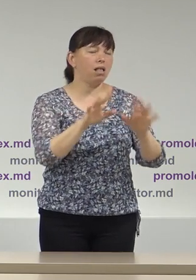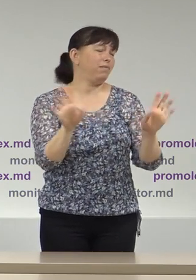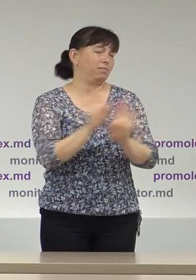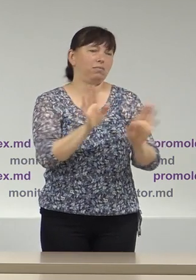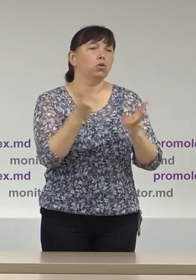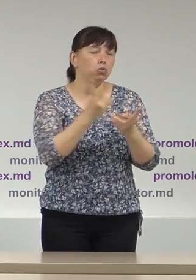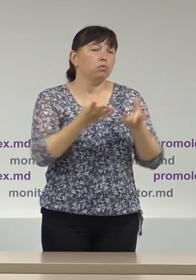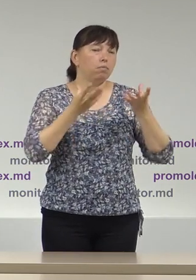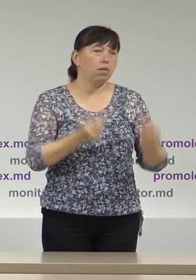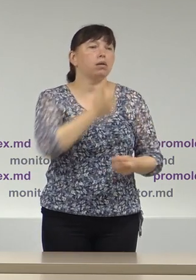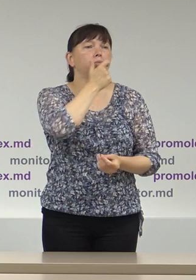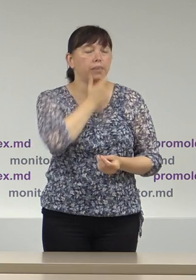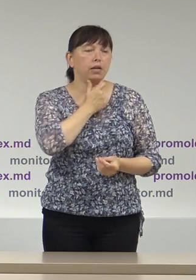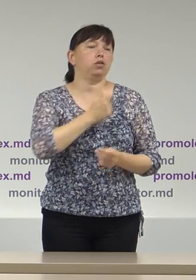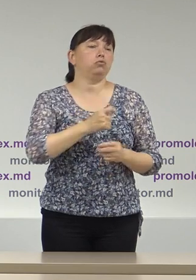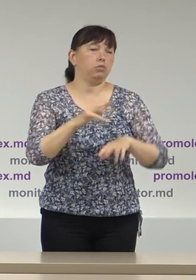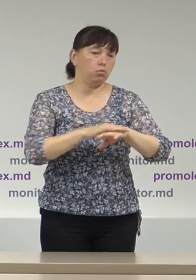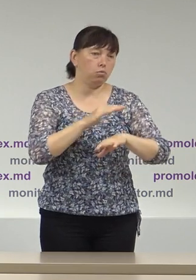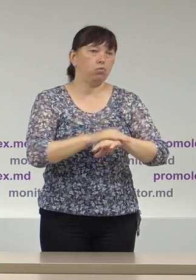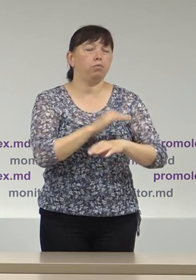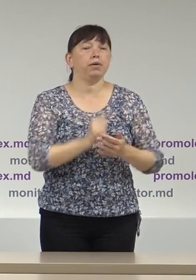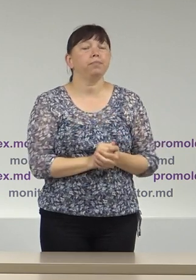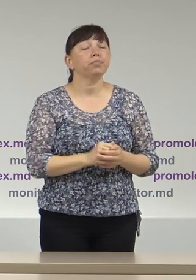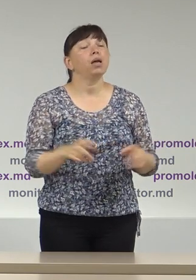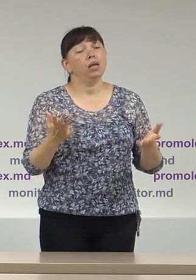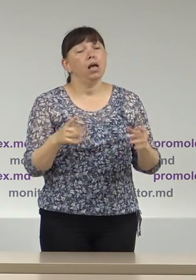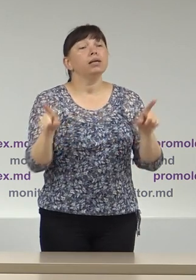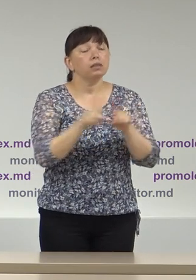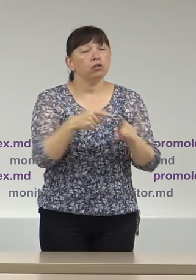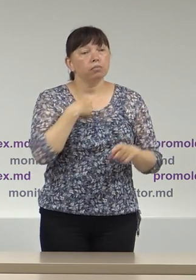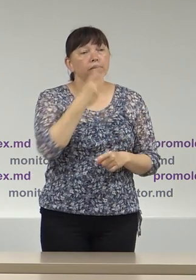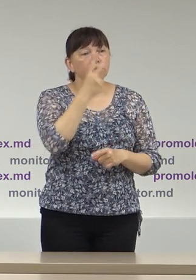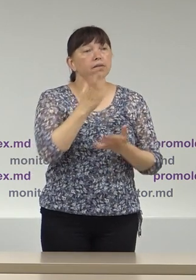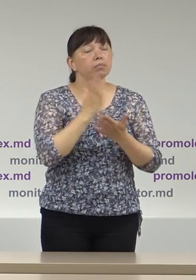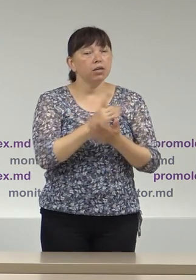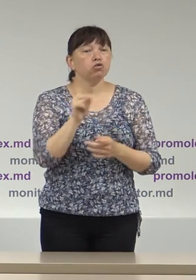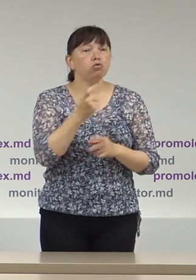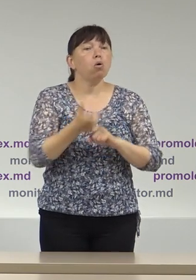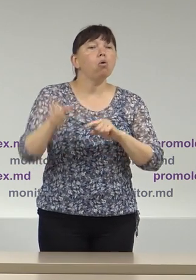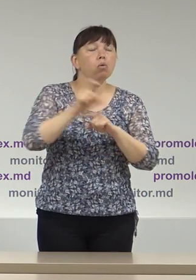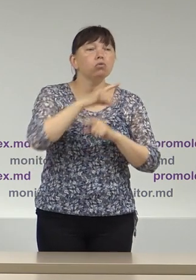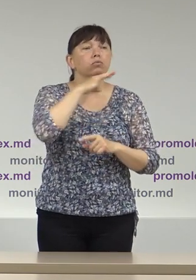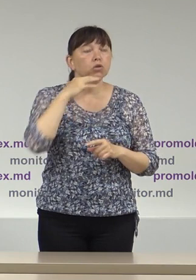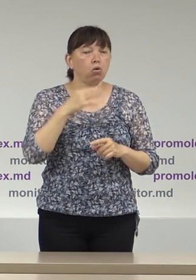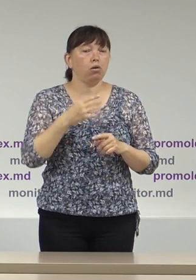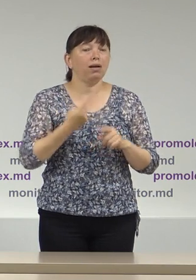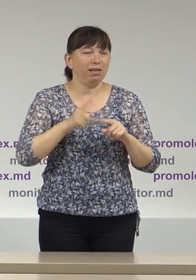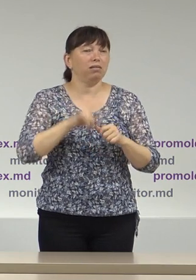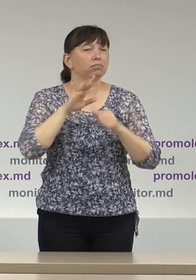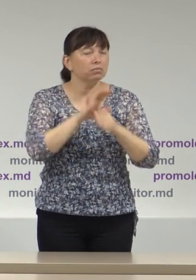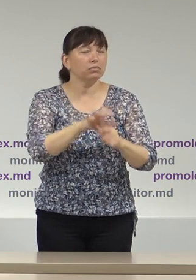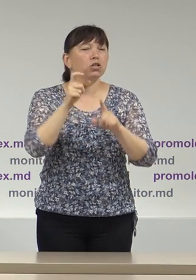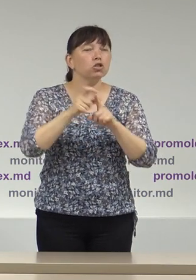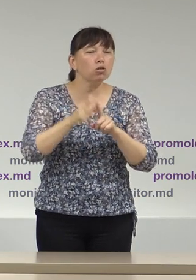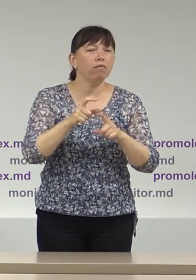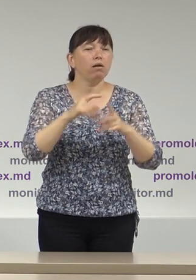departe Deci totodată constatăm tendința că cele mai multe cazuri de discurs de ură și